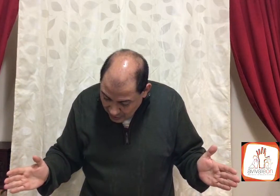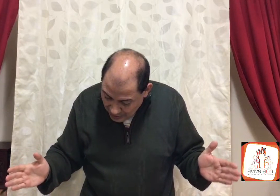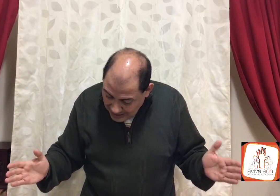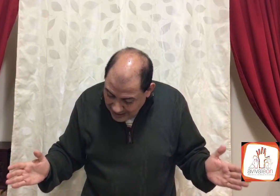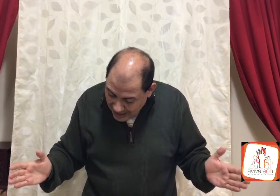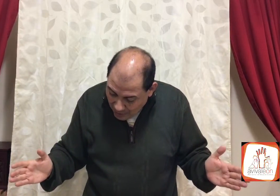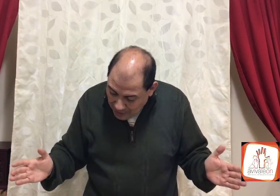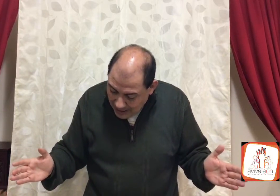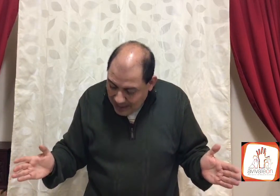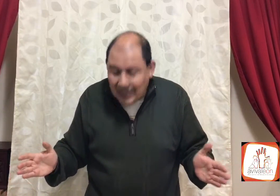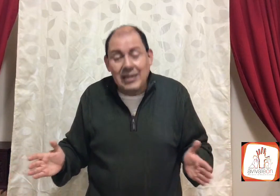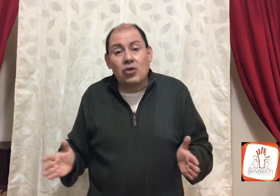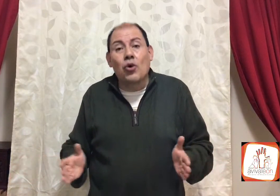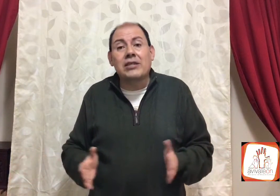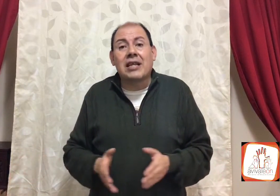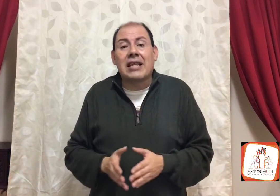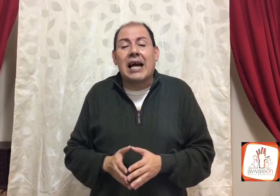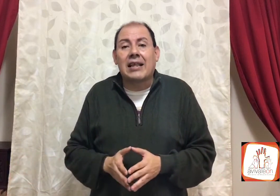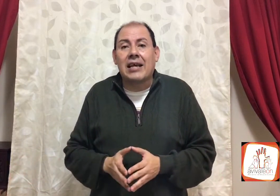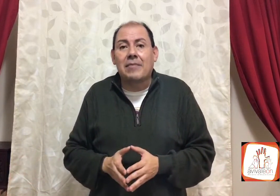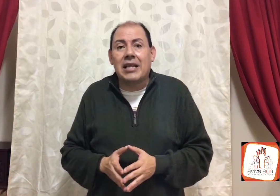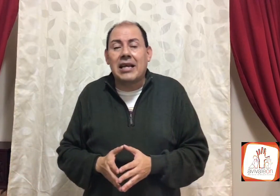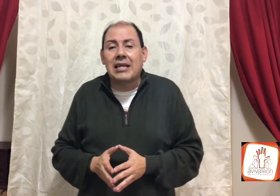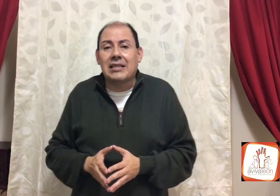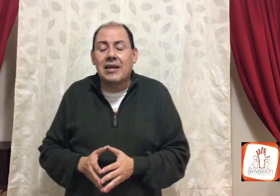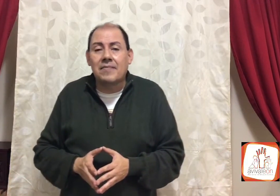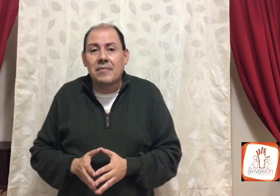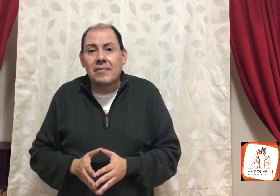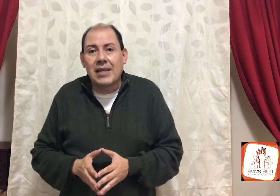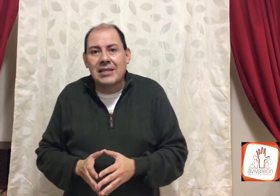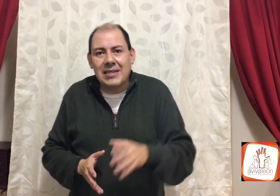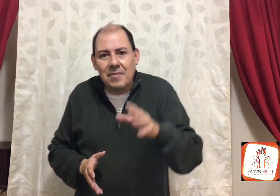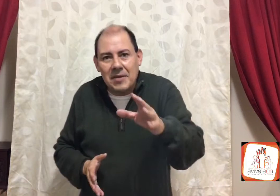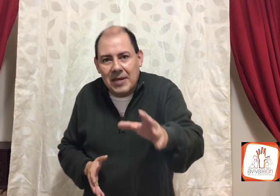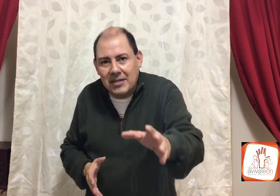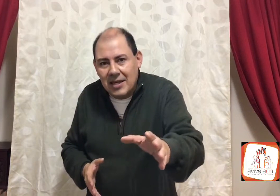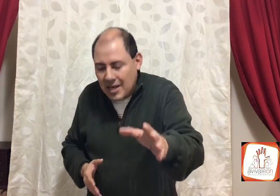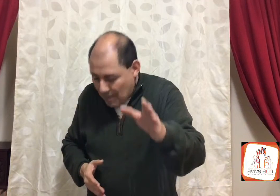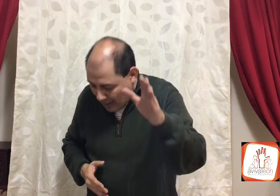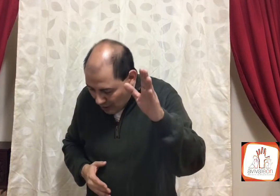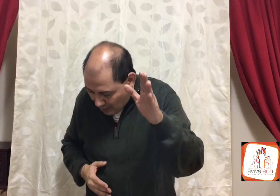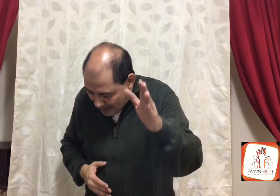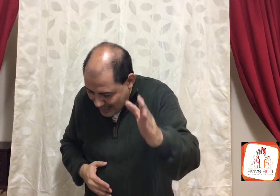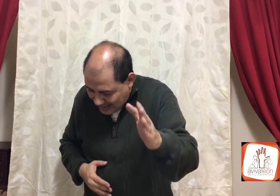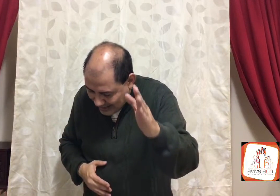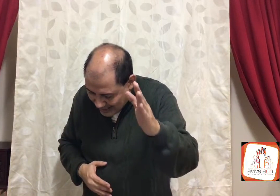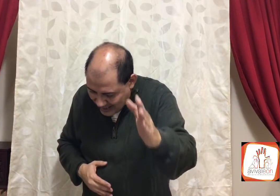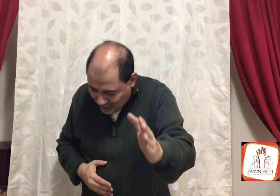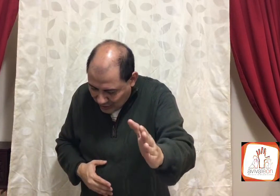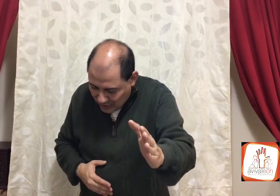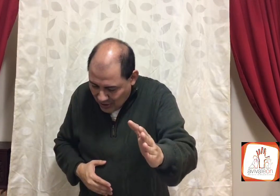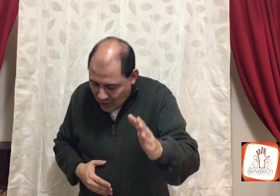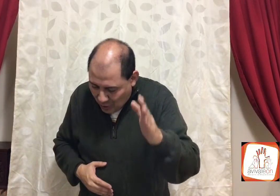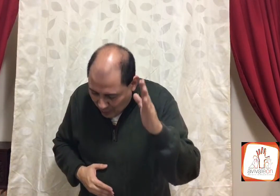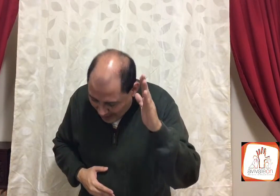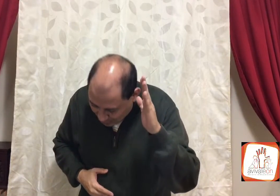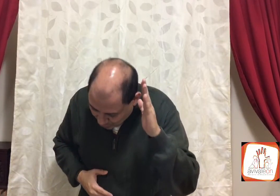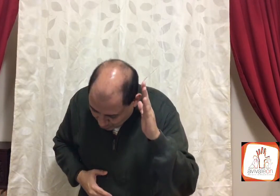dónde está, cómo saber tú esta tarde, amada iglesia, si vives bajo la obediencia de Dios, o bajo tu